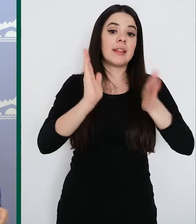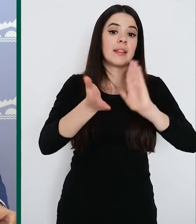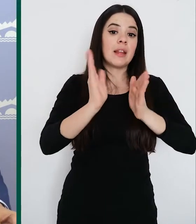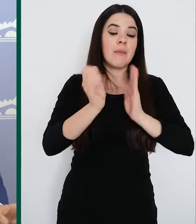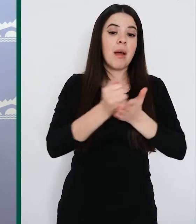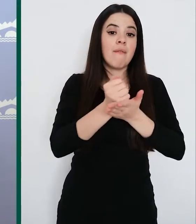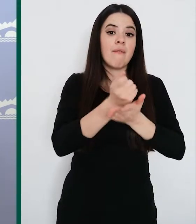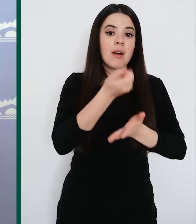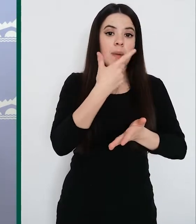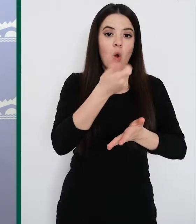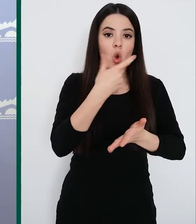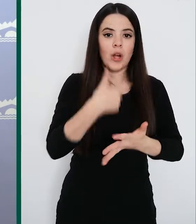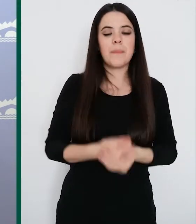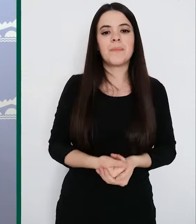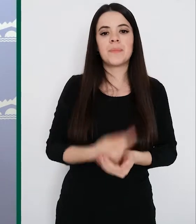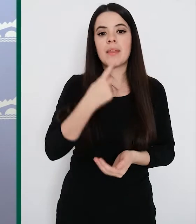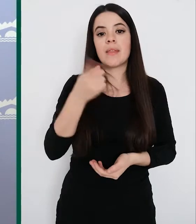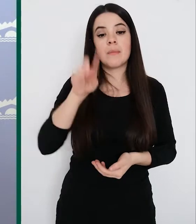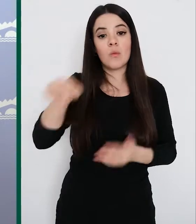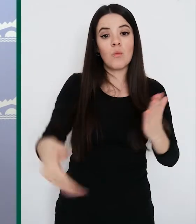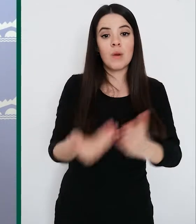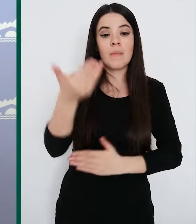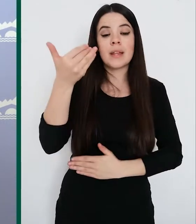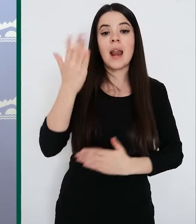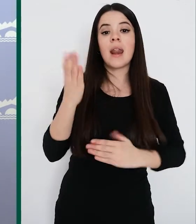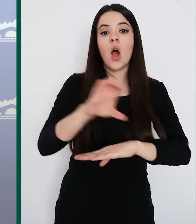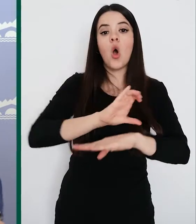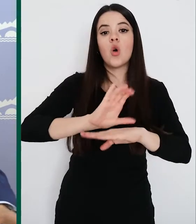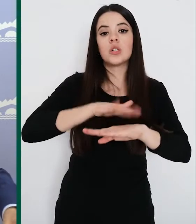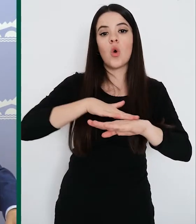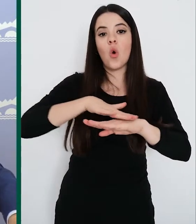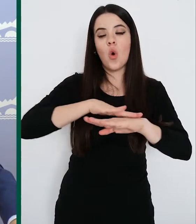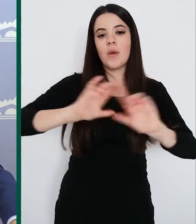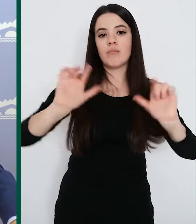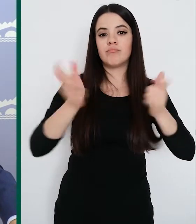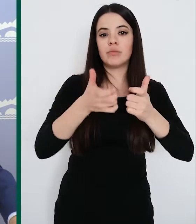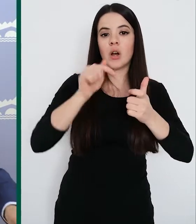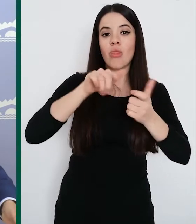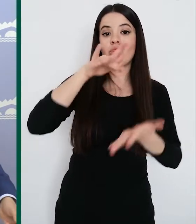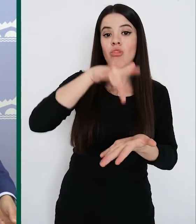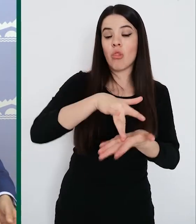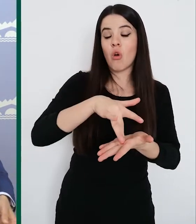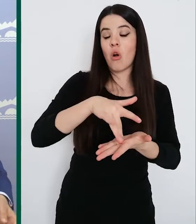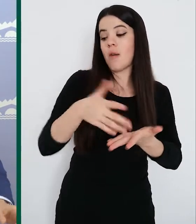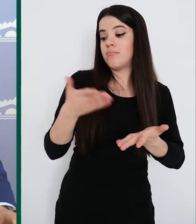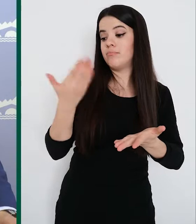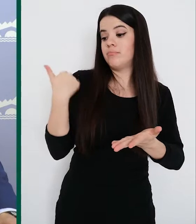Les decía también que esta mañana se ha celebrado Consejo de Gobierno, que como los últimos se ha